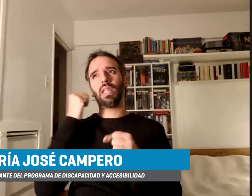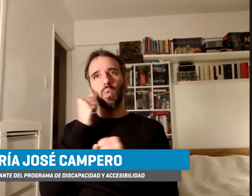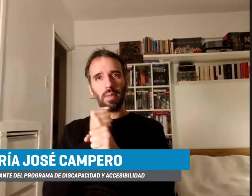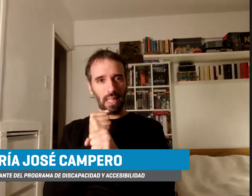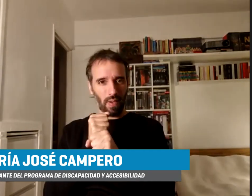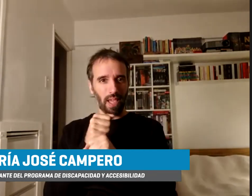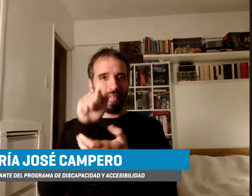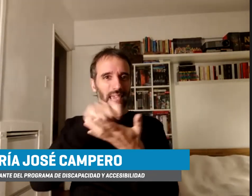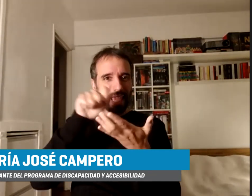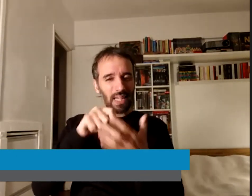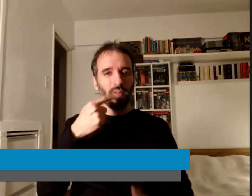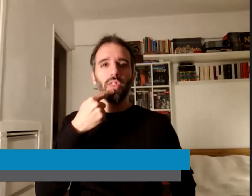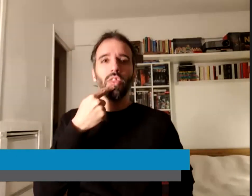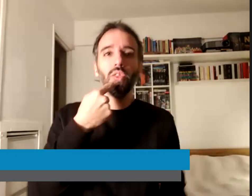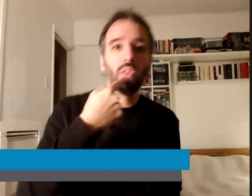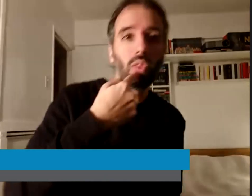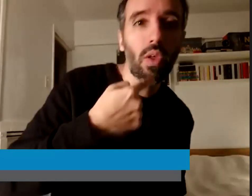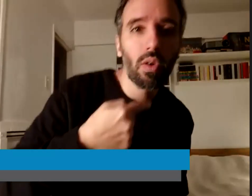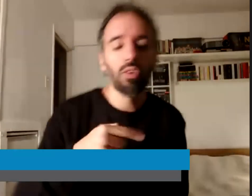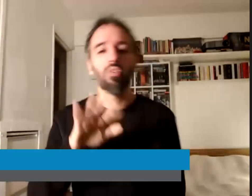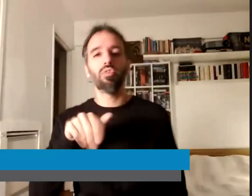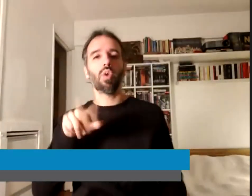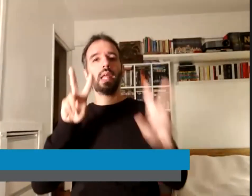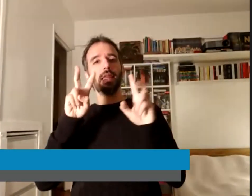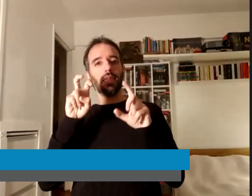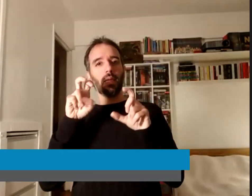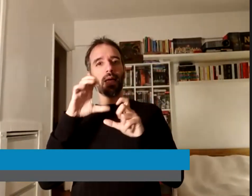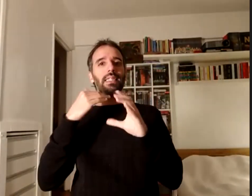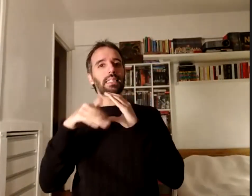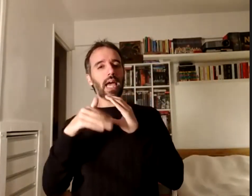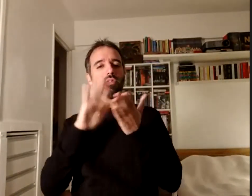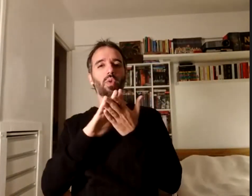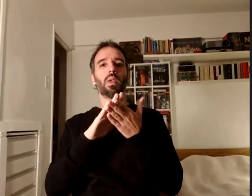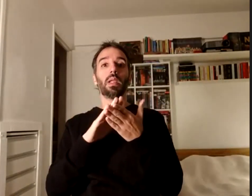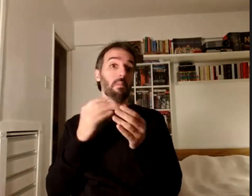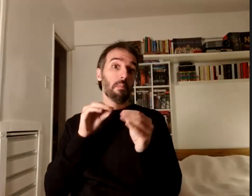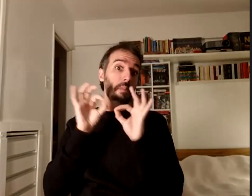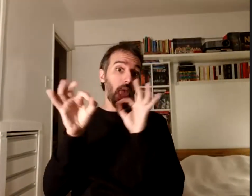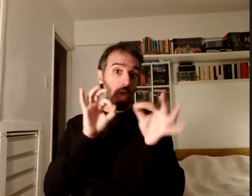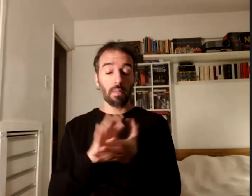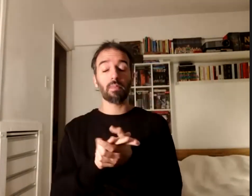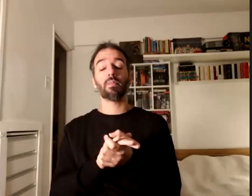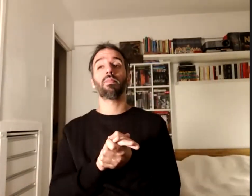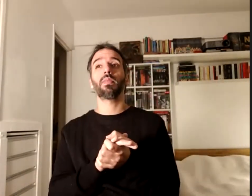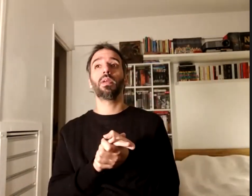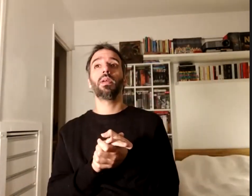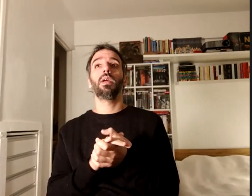y comentándonos vía chat vía mail y un poco era que cuando pensábamos qué decir